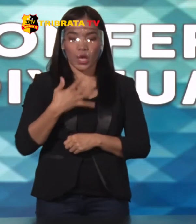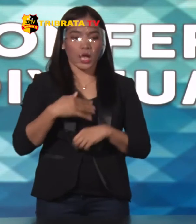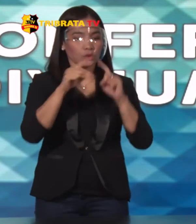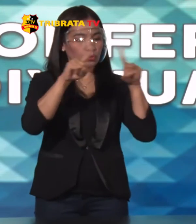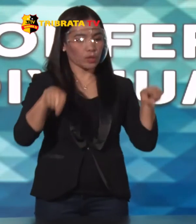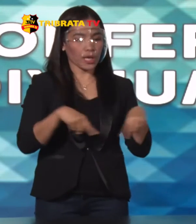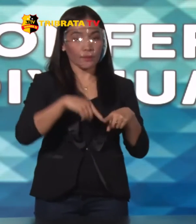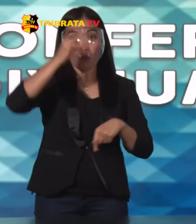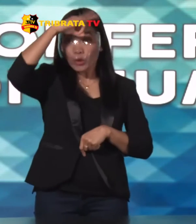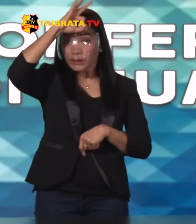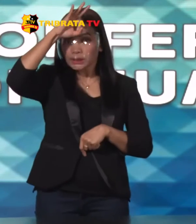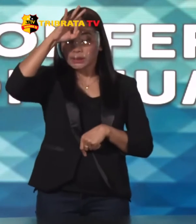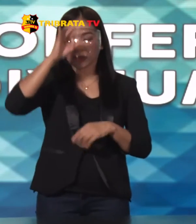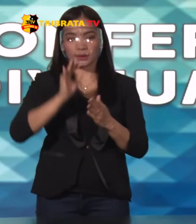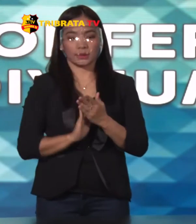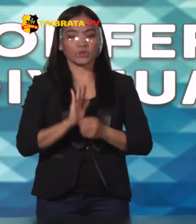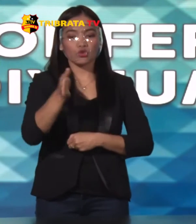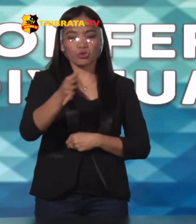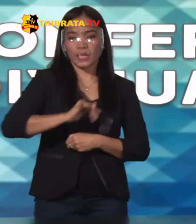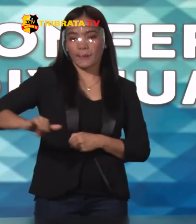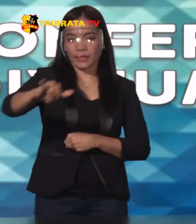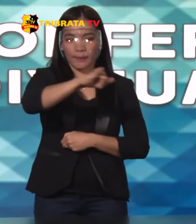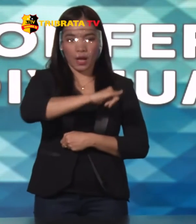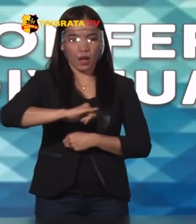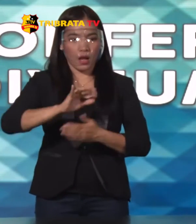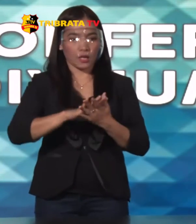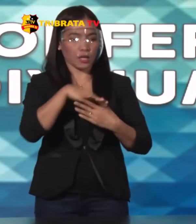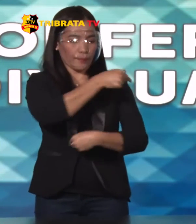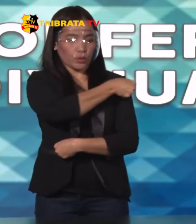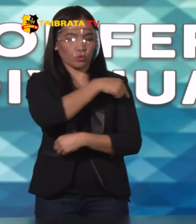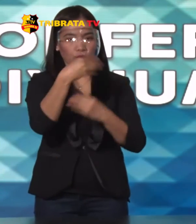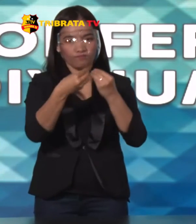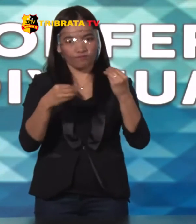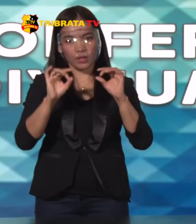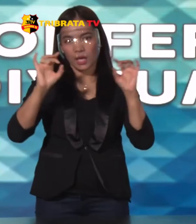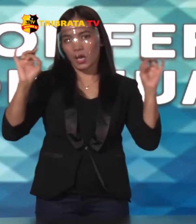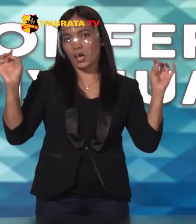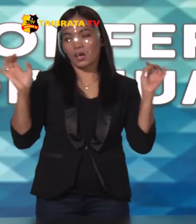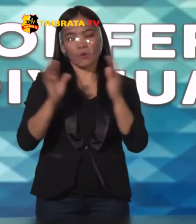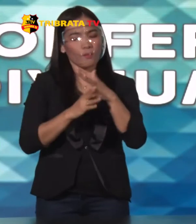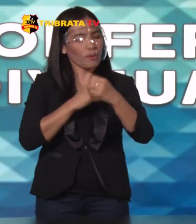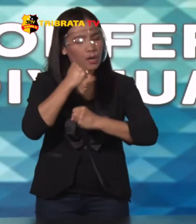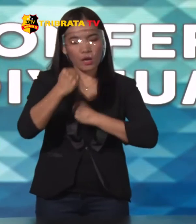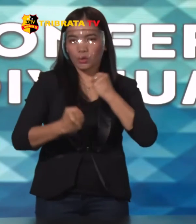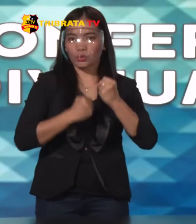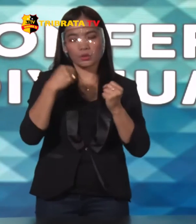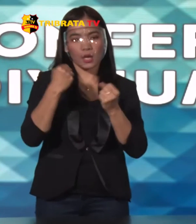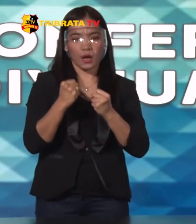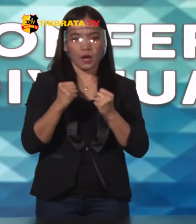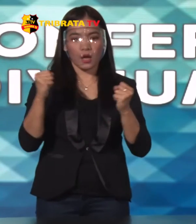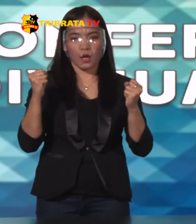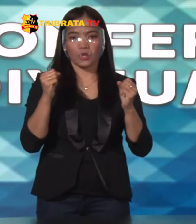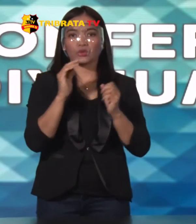aparat kepolisian Beserta instansi terkait lainnya Berusaha secara optimal Dapat